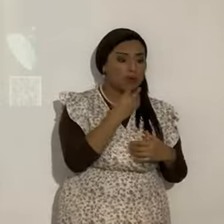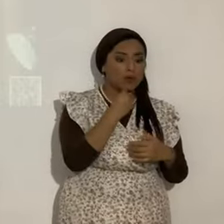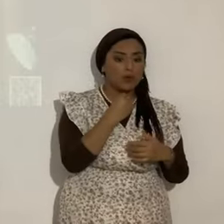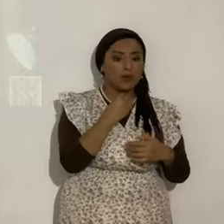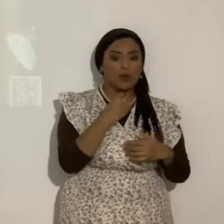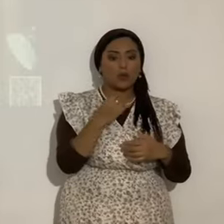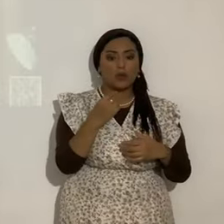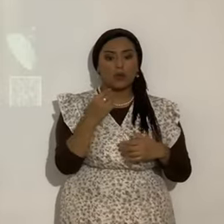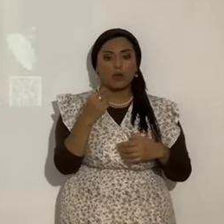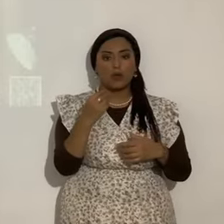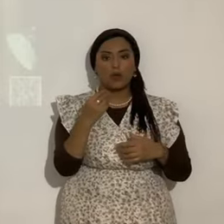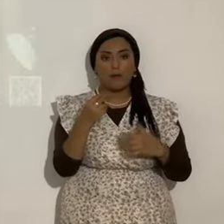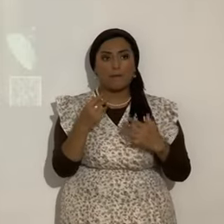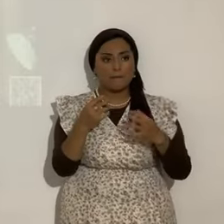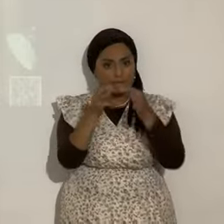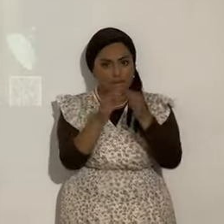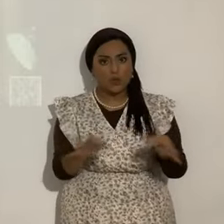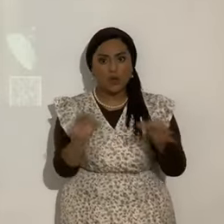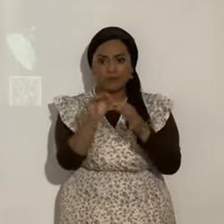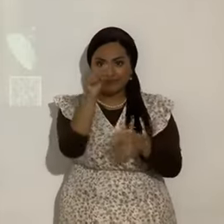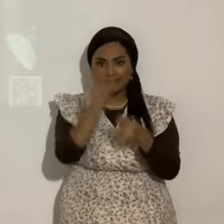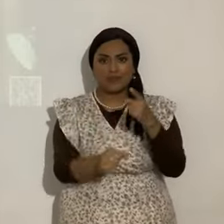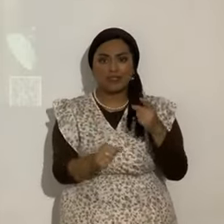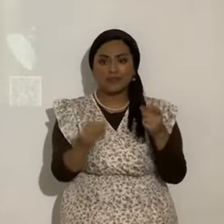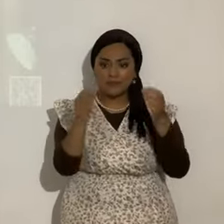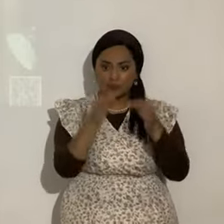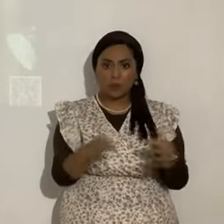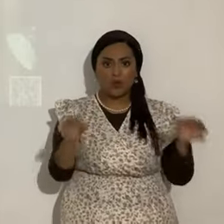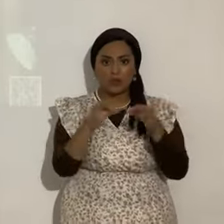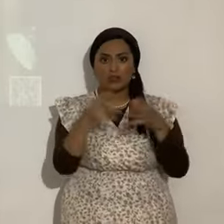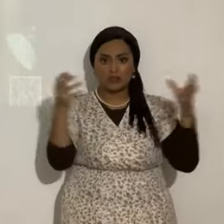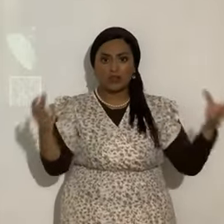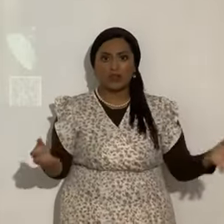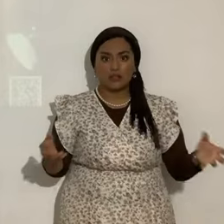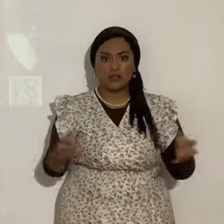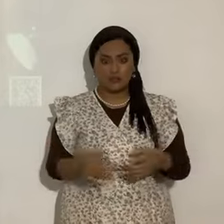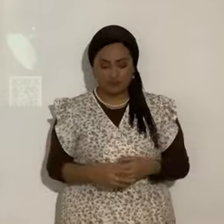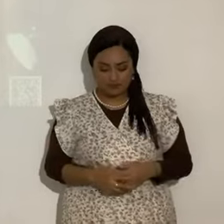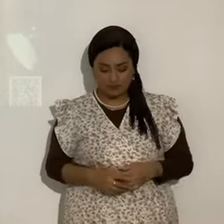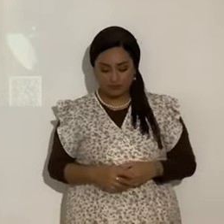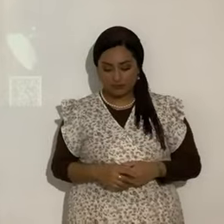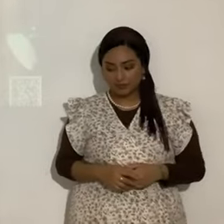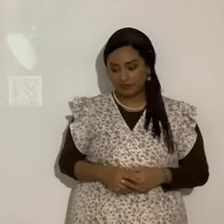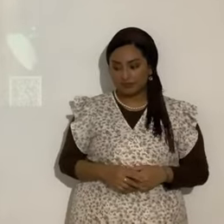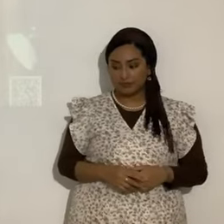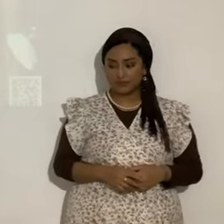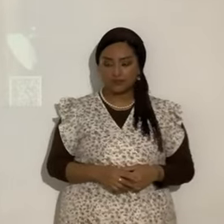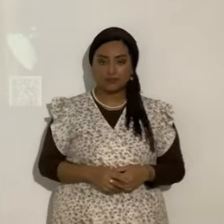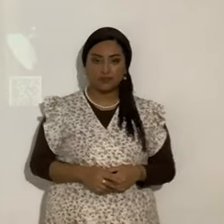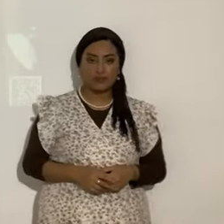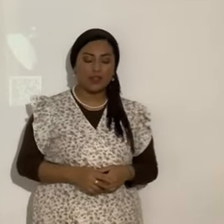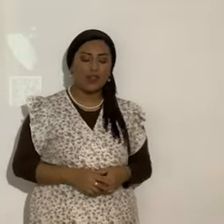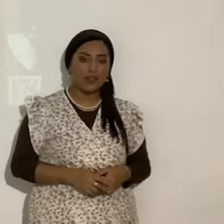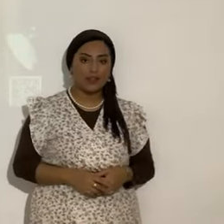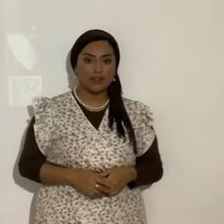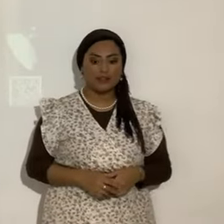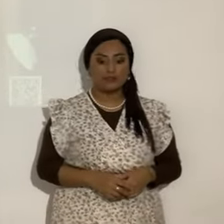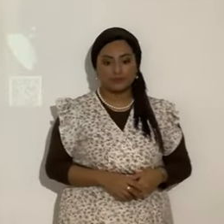circuncisión? Mucho en todas maneras, como que se contradice, como si estuvieran hablando dos Pablos, ¿no? Uno